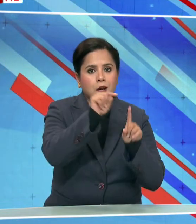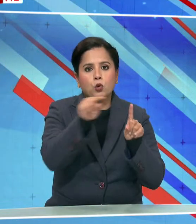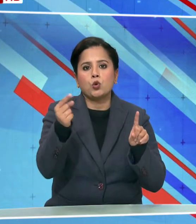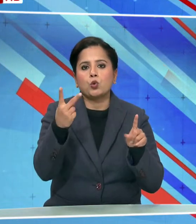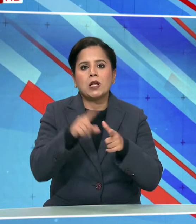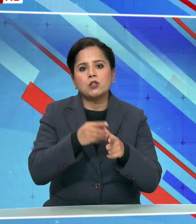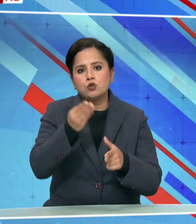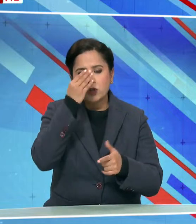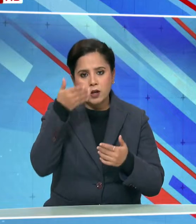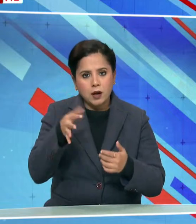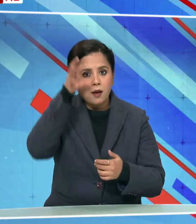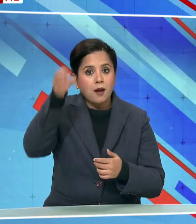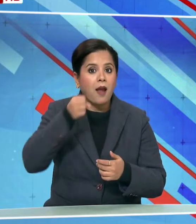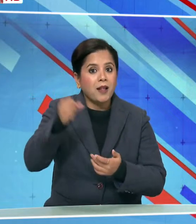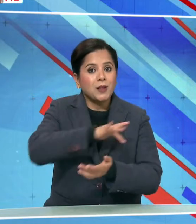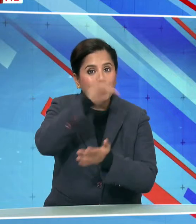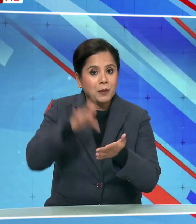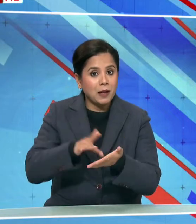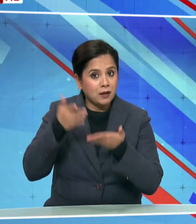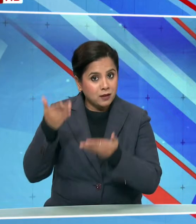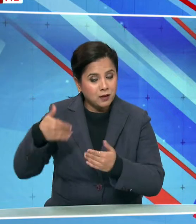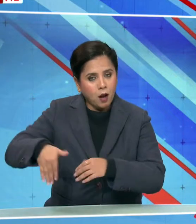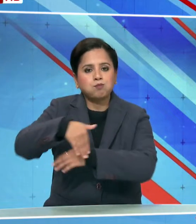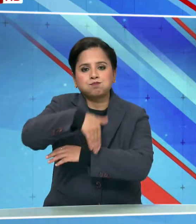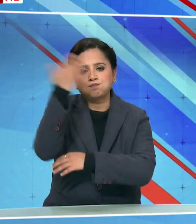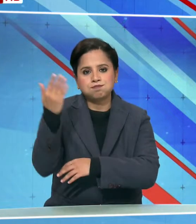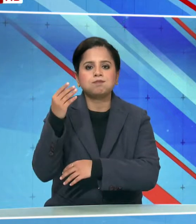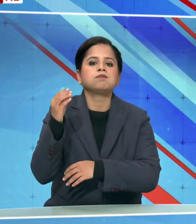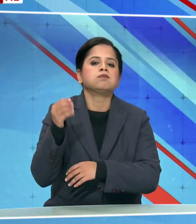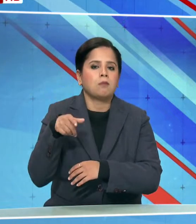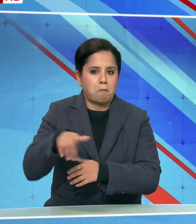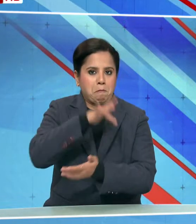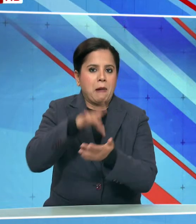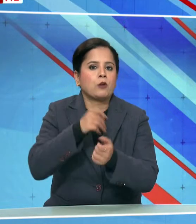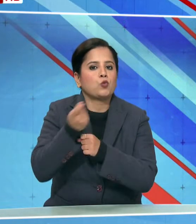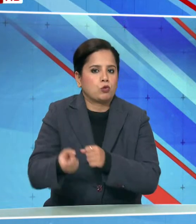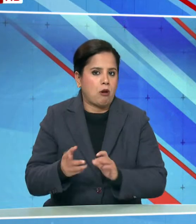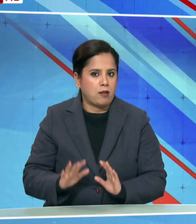से बारह जनवरी तक गांधी नगर में आयोजित किया जा रहा है